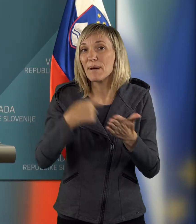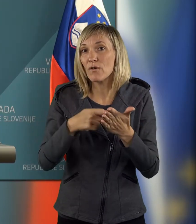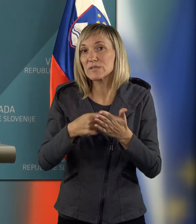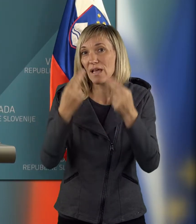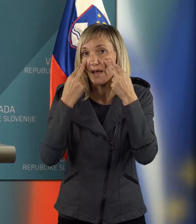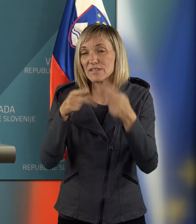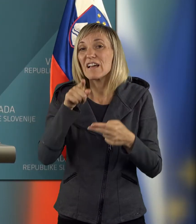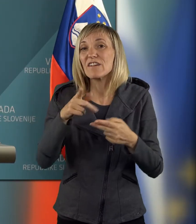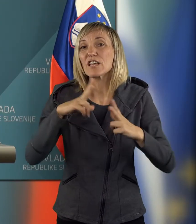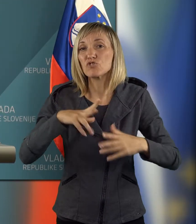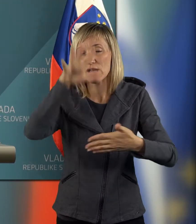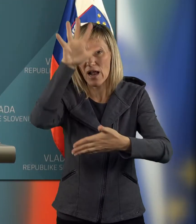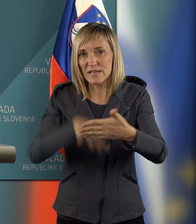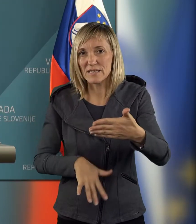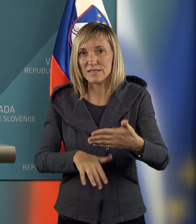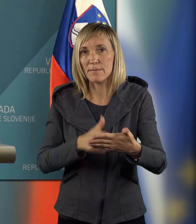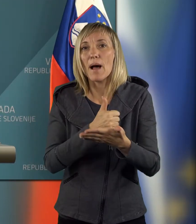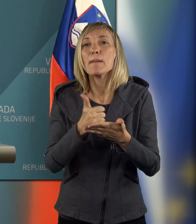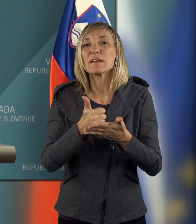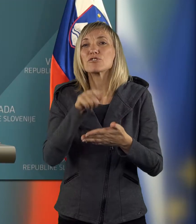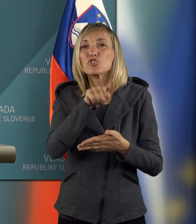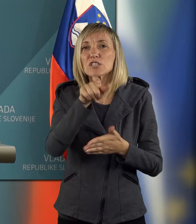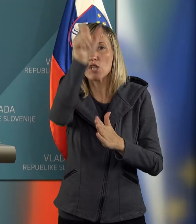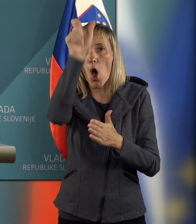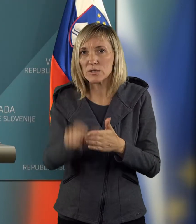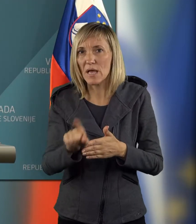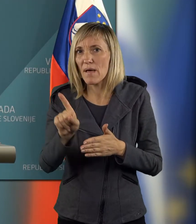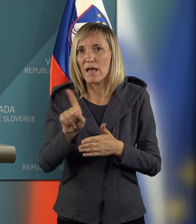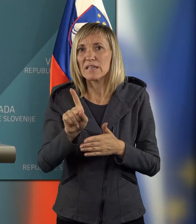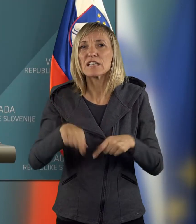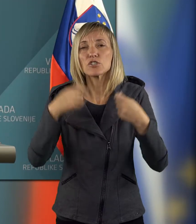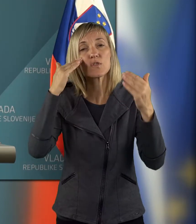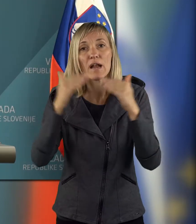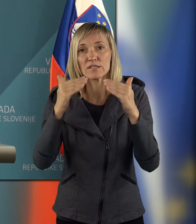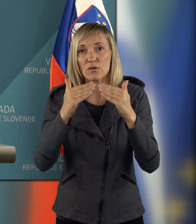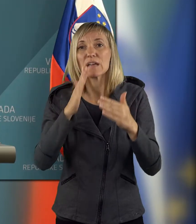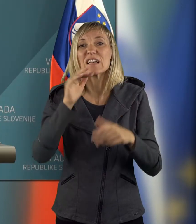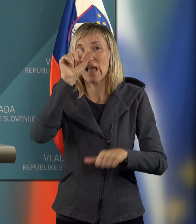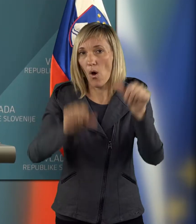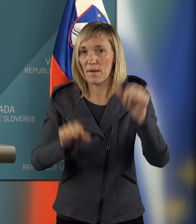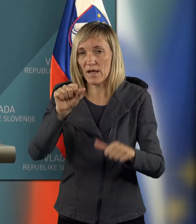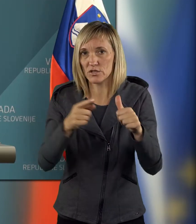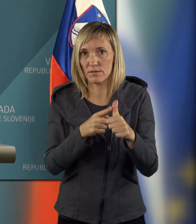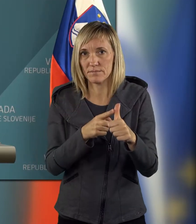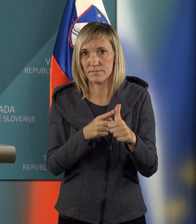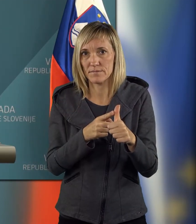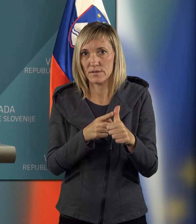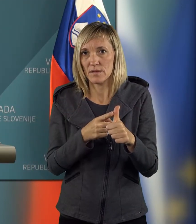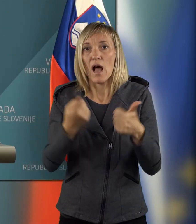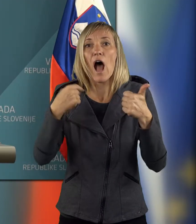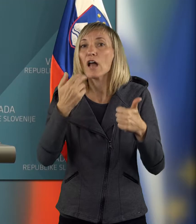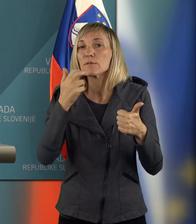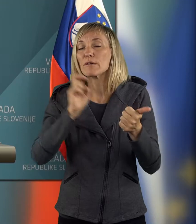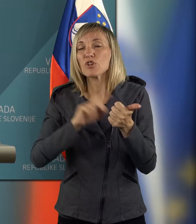kažejo, da so v teh čakalnih seznamih prvič osebe, ki niso dale soglasja za poseg, ali se